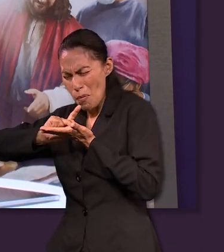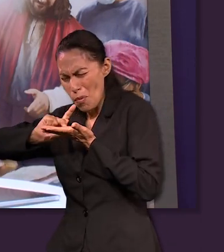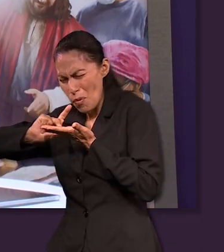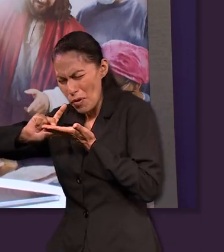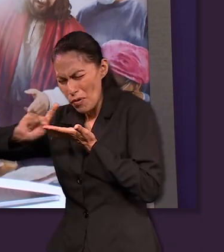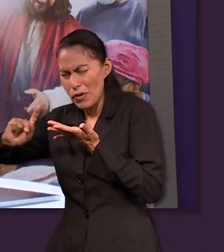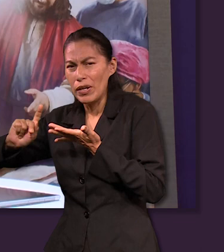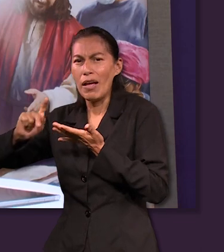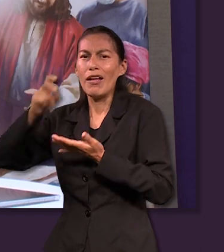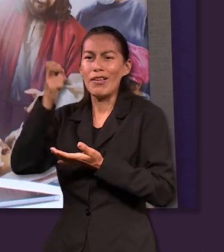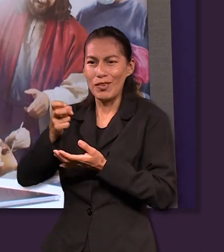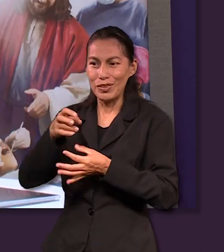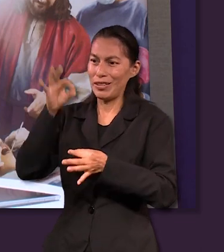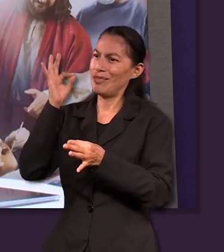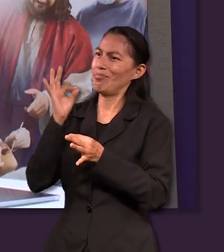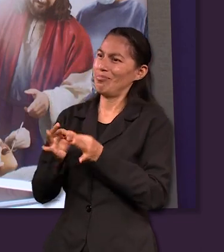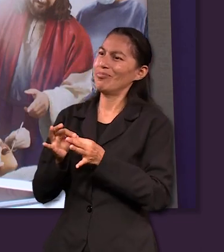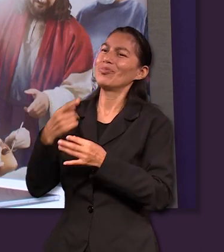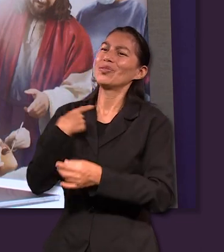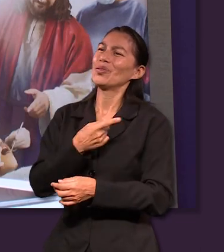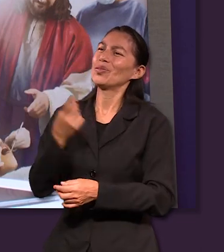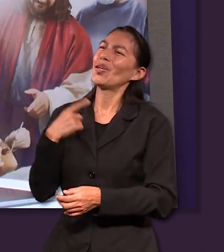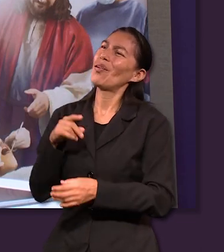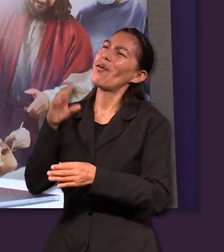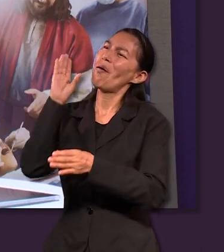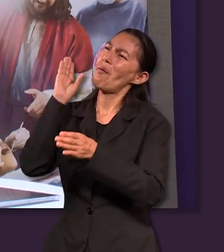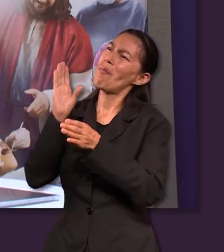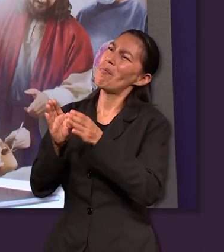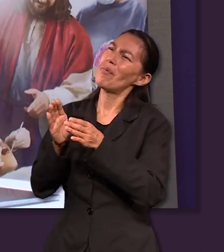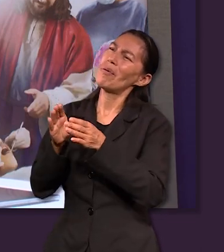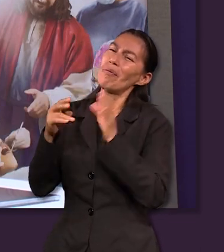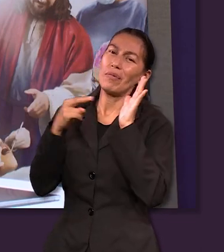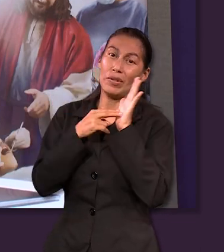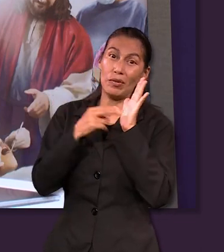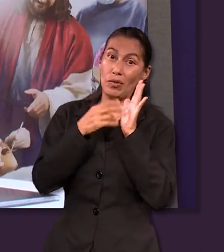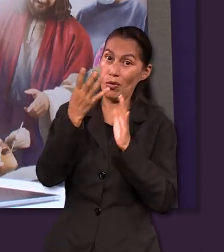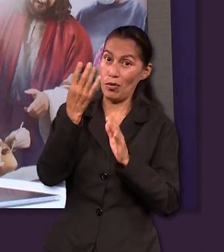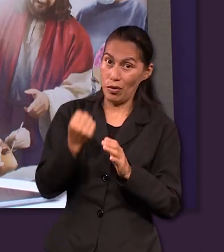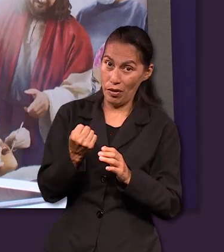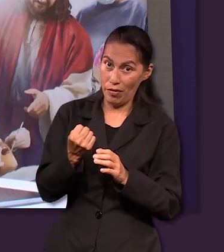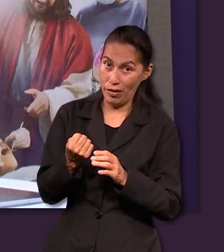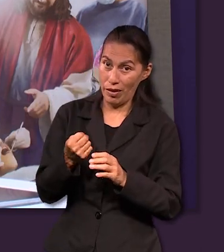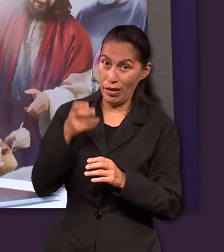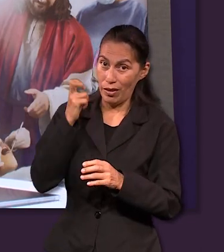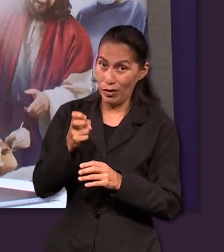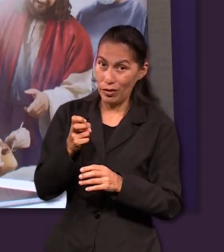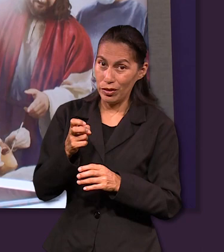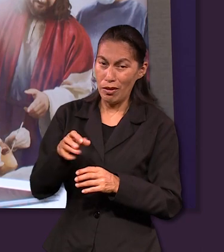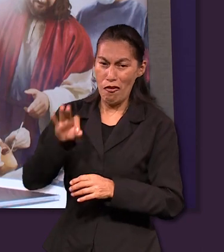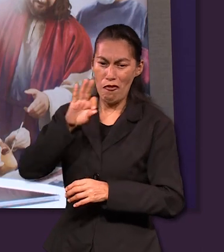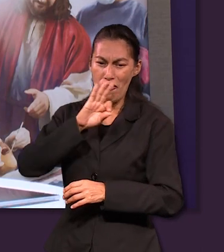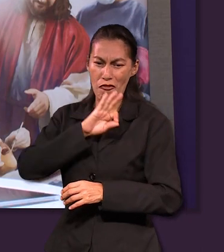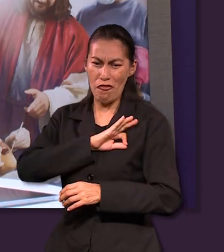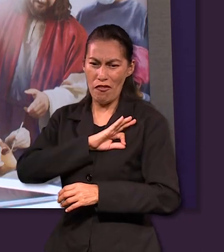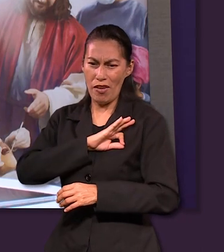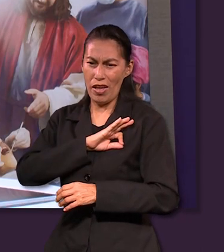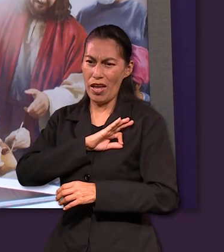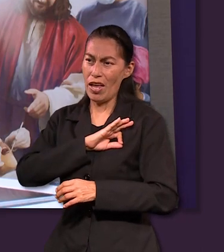purificar nuestros caracteres para que podamos estar listos y cumplir el versículo 9 obteniendo el